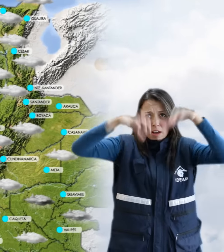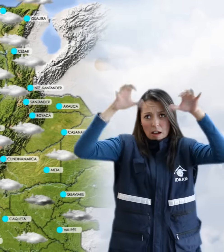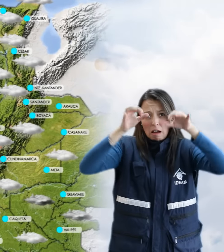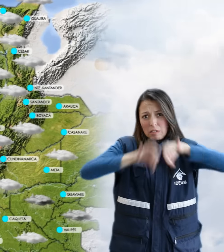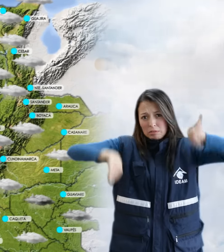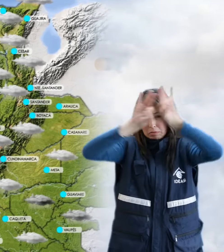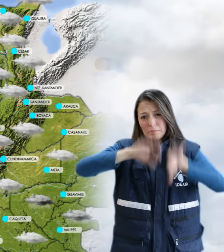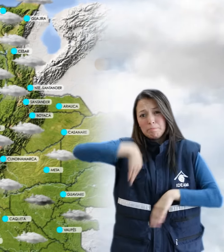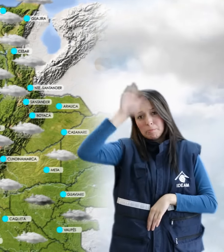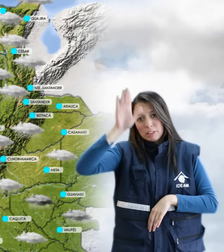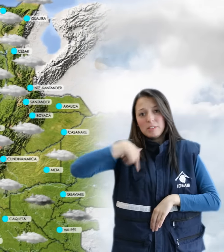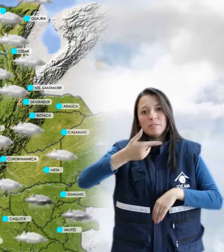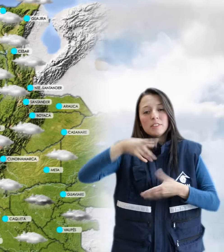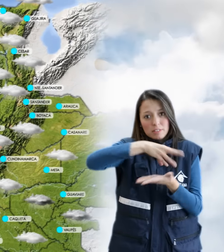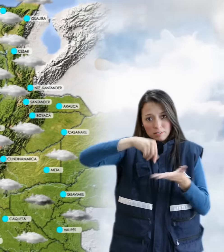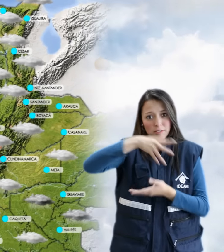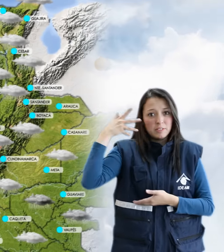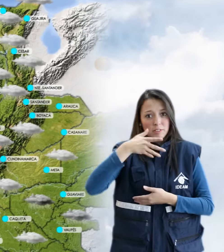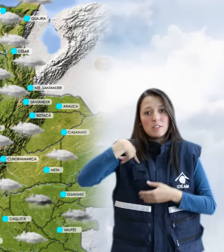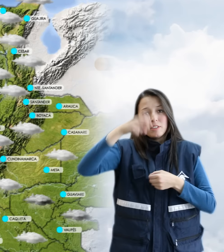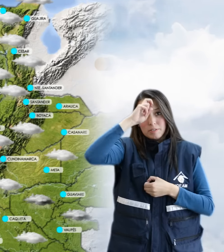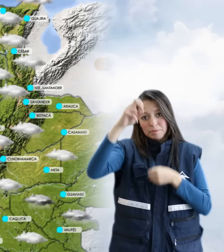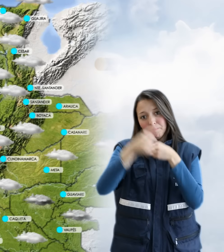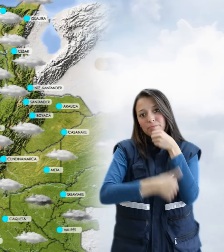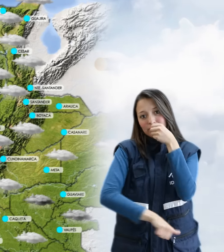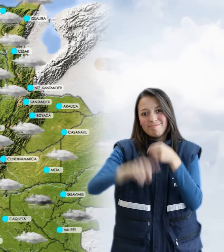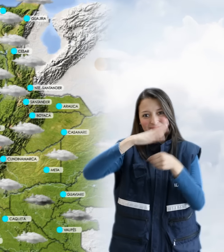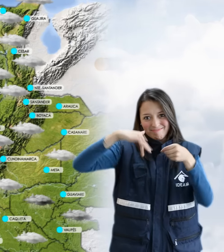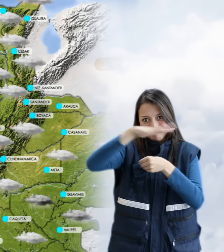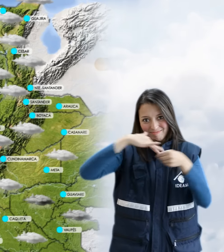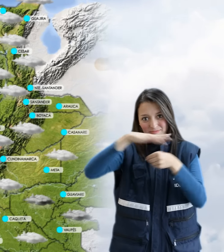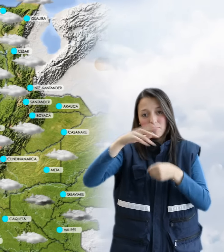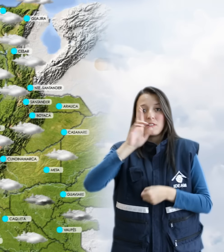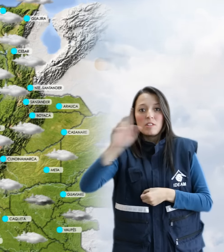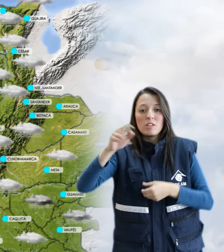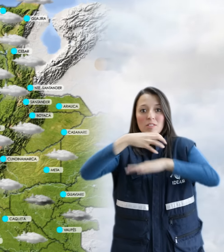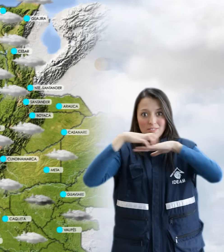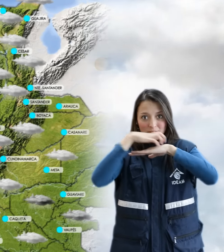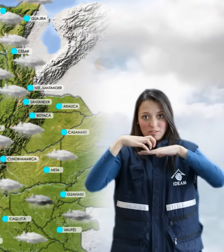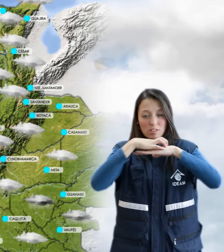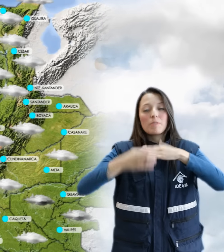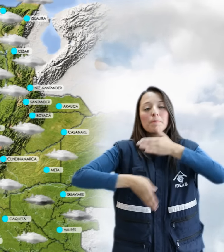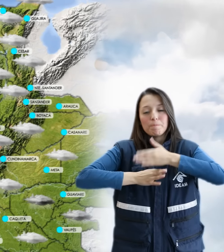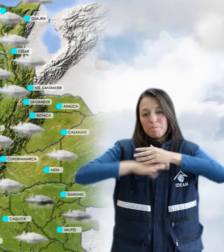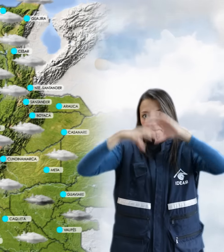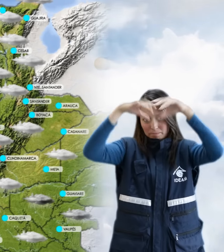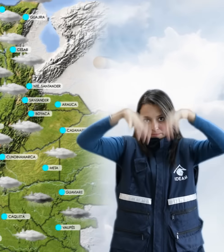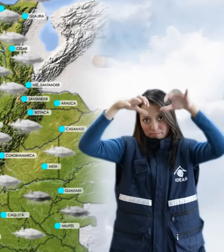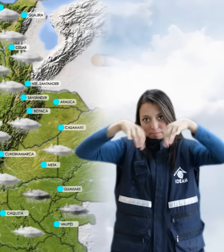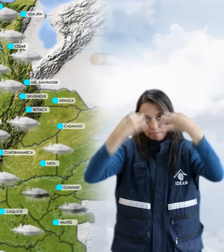Santanderes y el norte de Cundinamarca, además hacia sectores del sur de Tolima, se presentarán lluvias de carácter ligero.